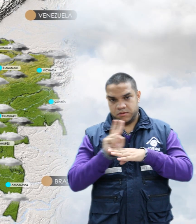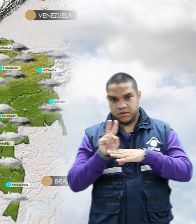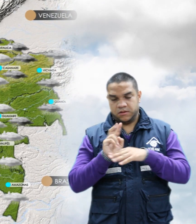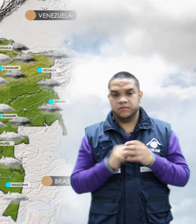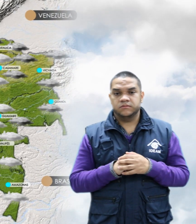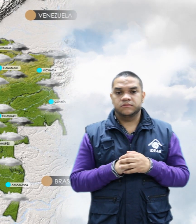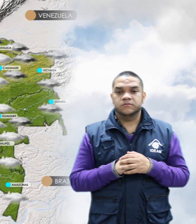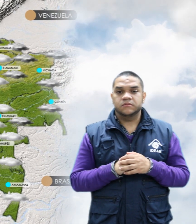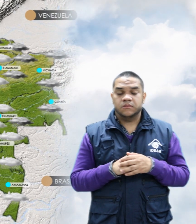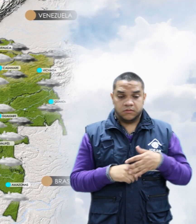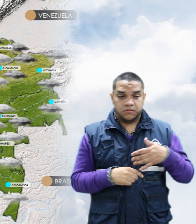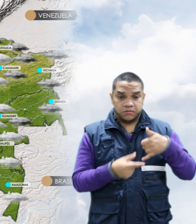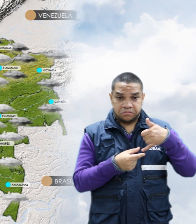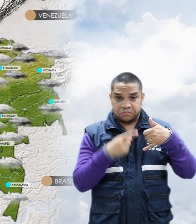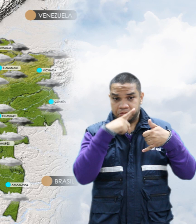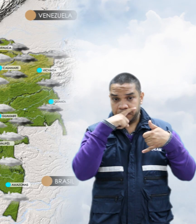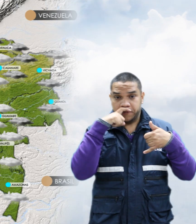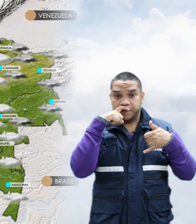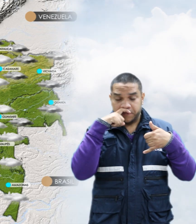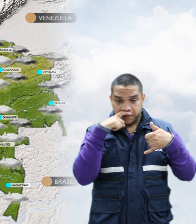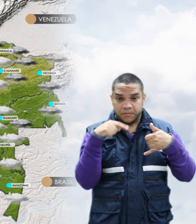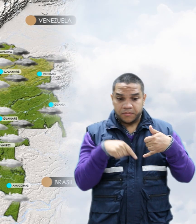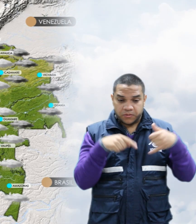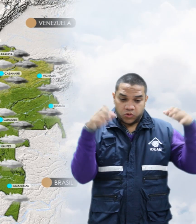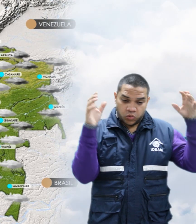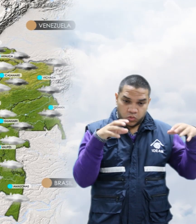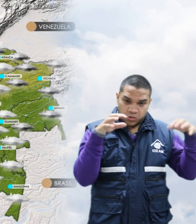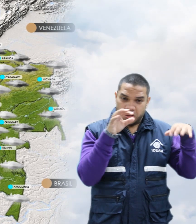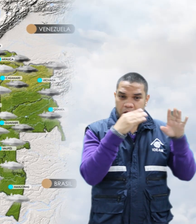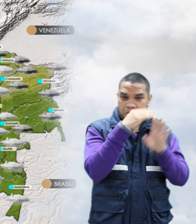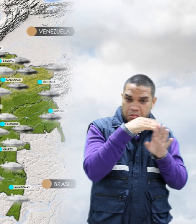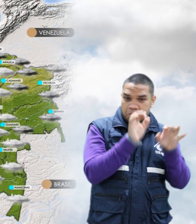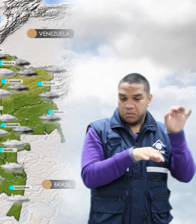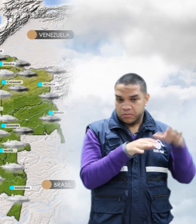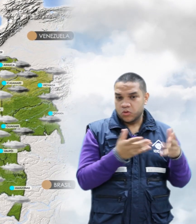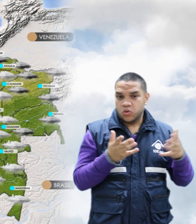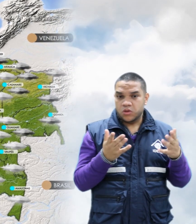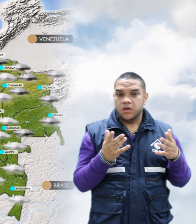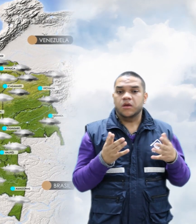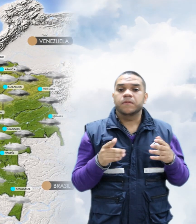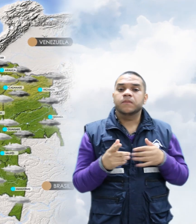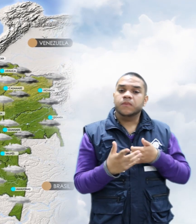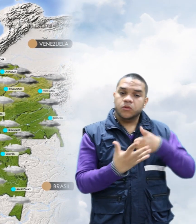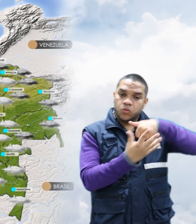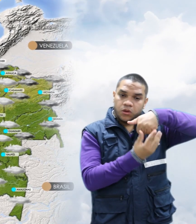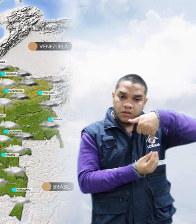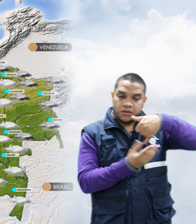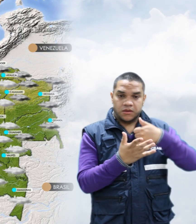Para la región Amazónica, lluvias de carácter ligero a moderado sobre sectores de Guaynía, Baupés y Amazonas.